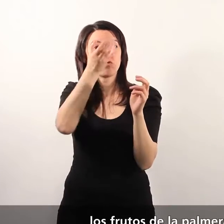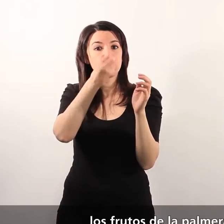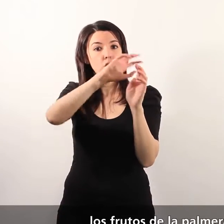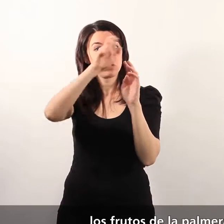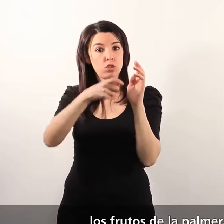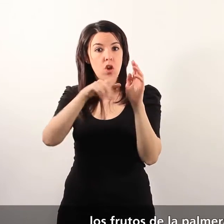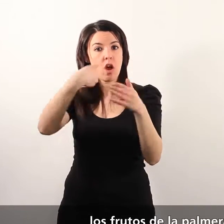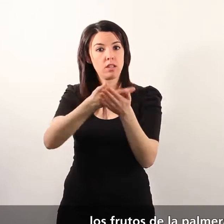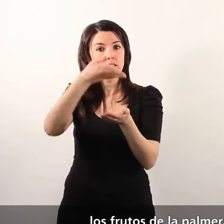palmera hasta su muerte.